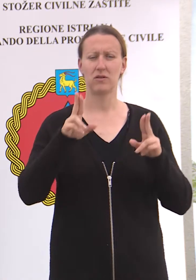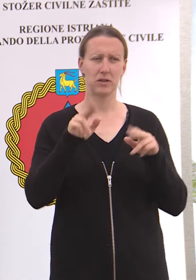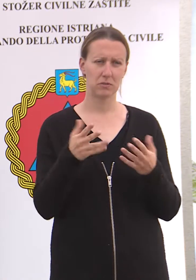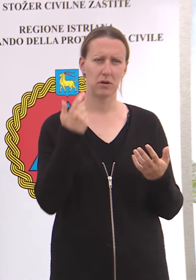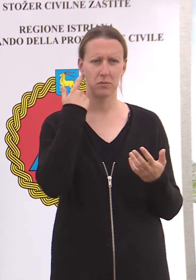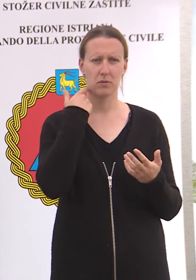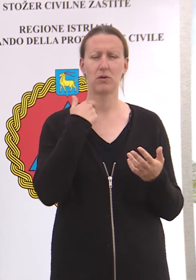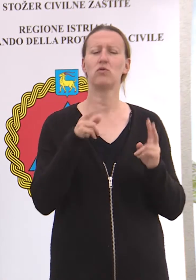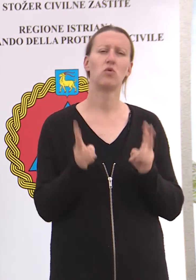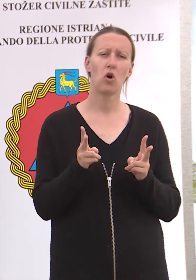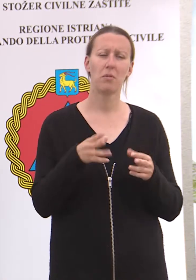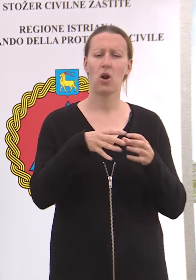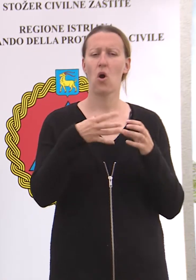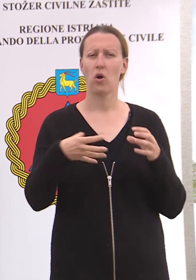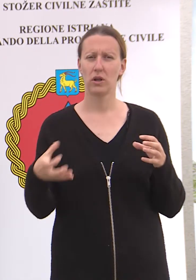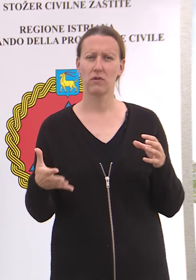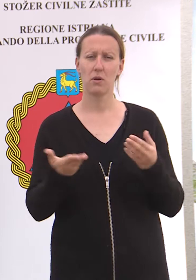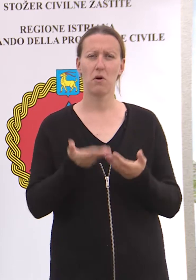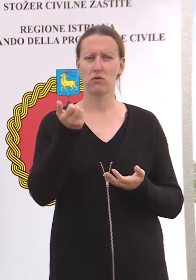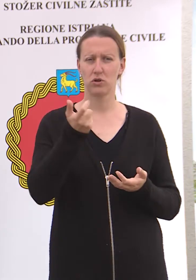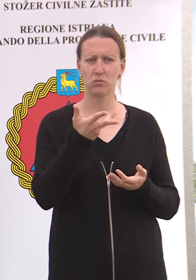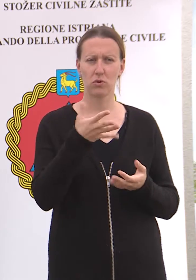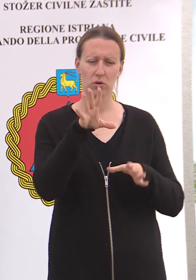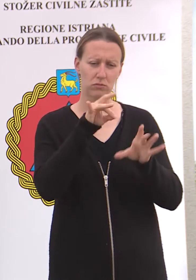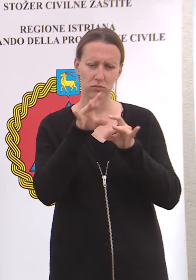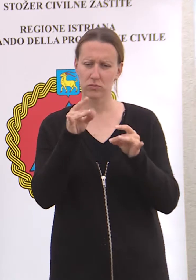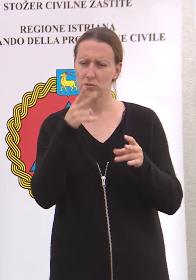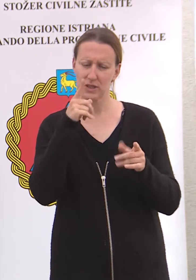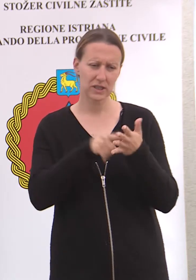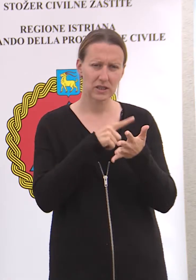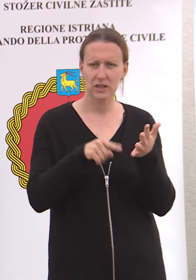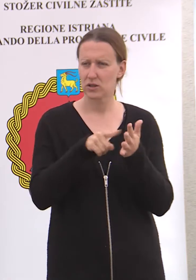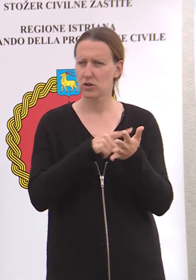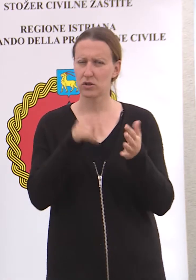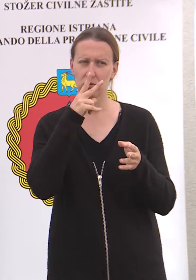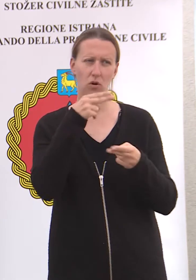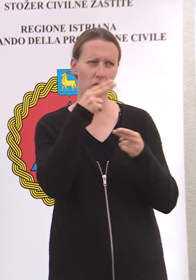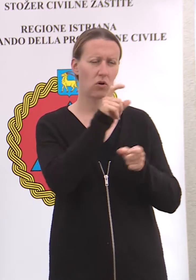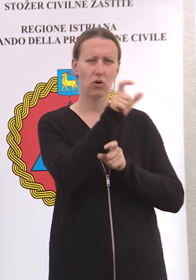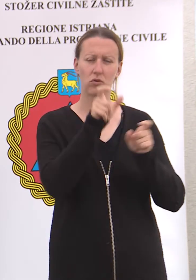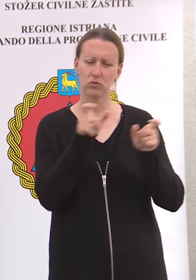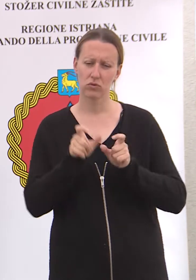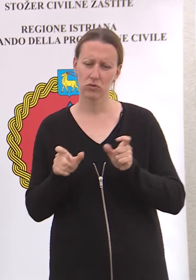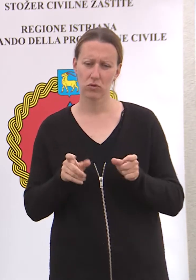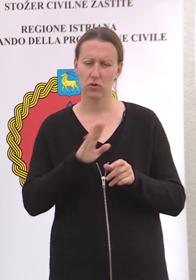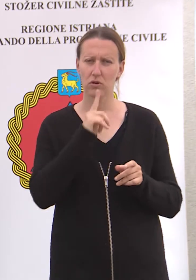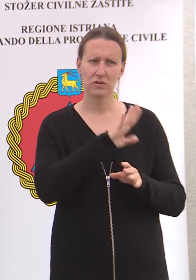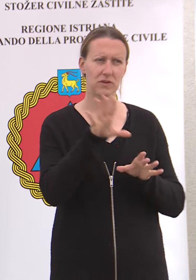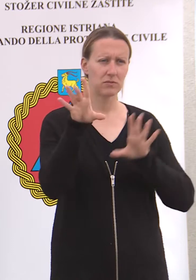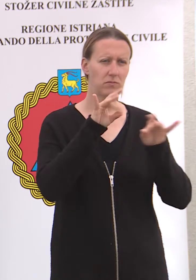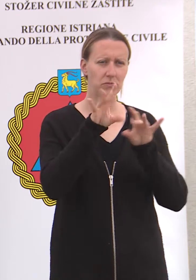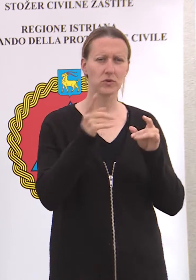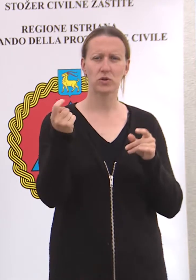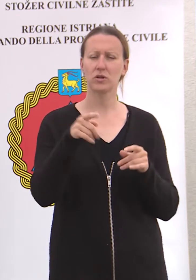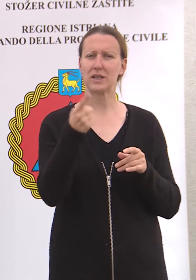normalni, kontinuirani i povećani broj uzorkovanja briseva i kontrola svega što se ono treba po protokolima. Većina briseva